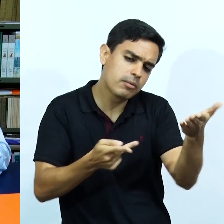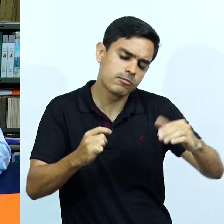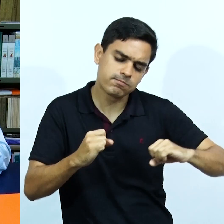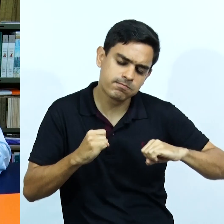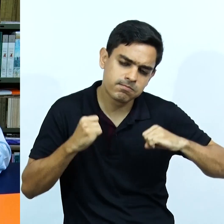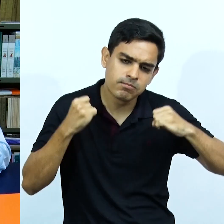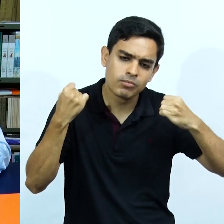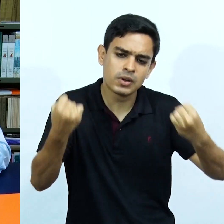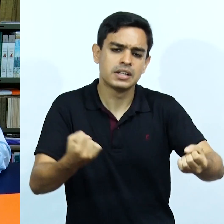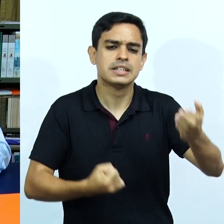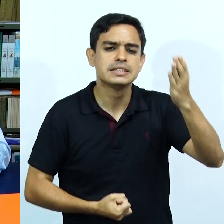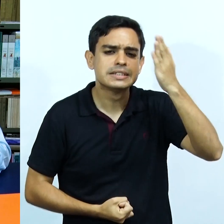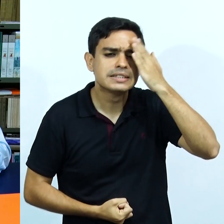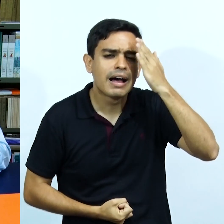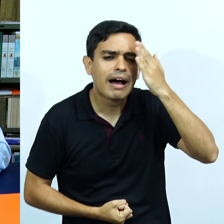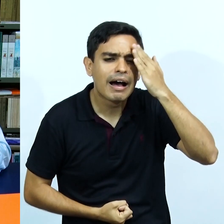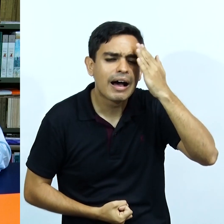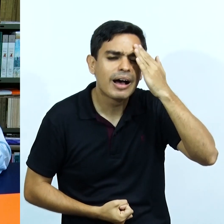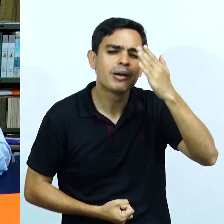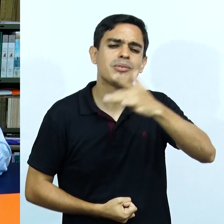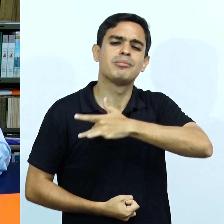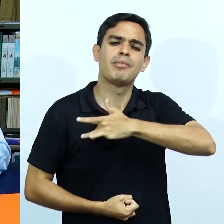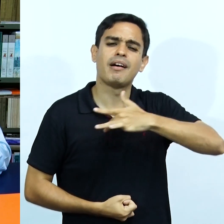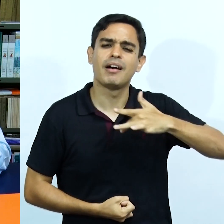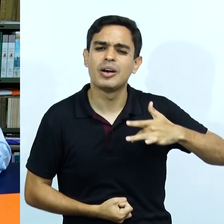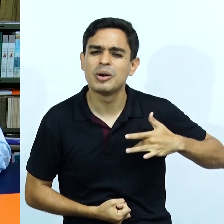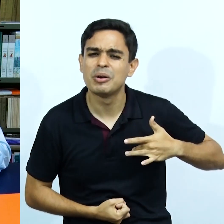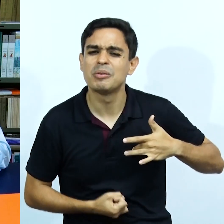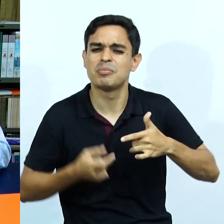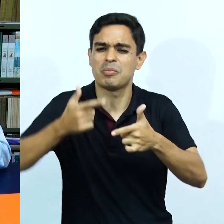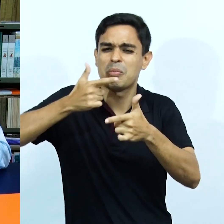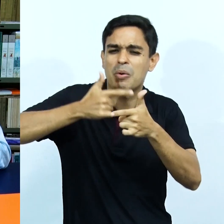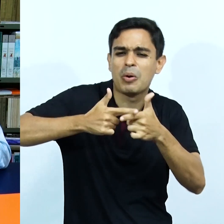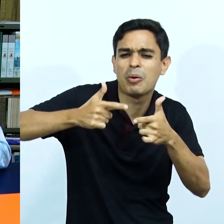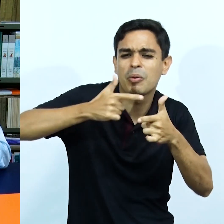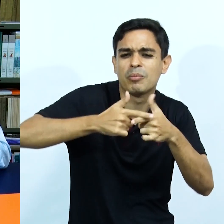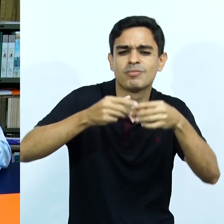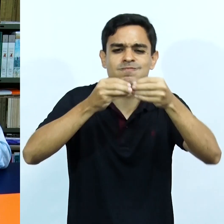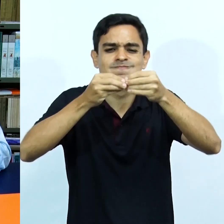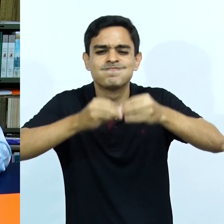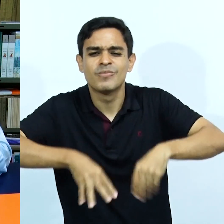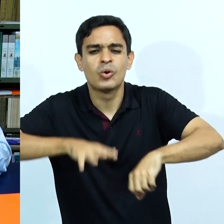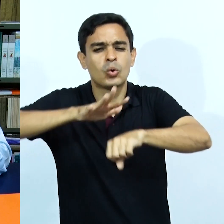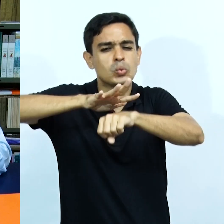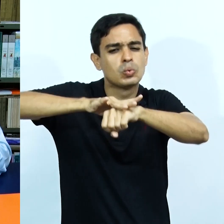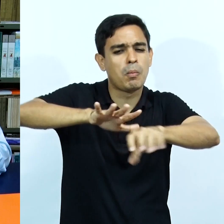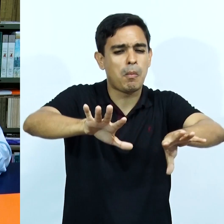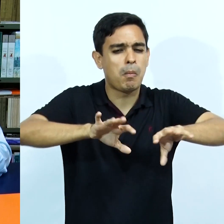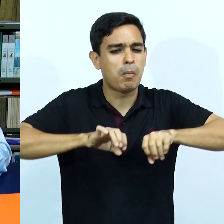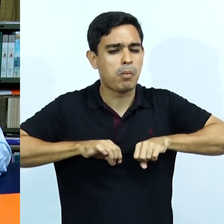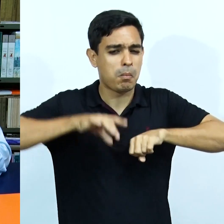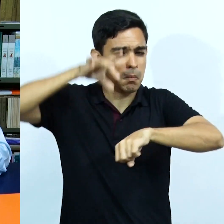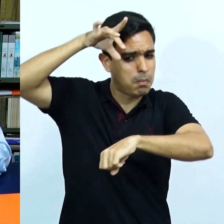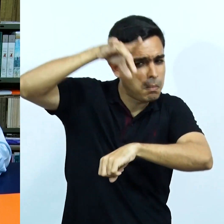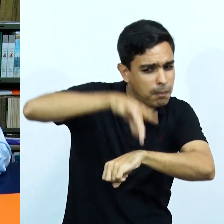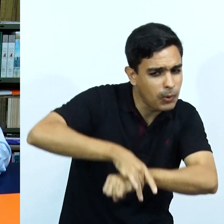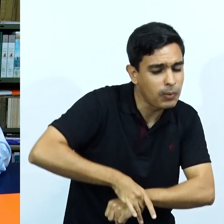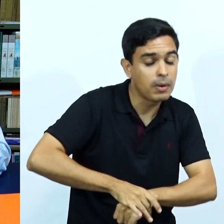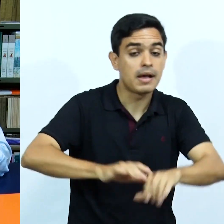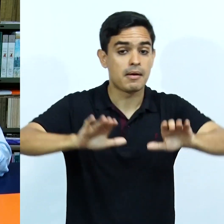escrevendo seus poemas, vivendo a vida, sabendo que estava se esgotando dia a dia,